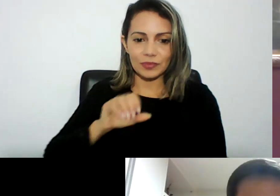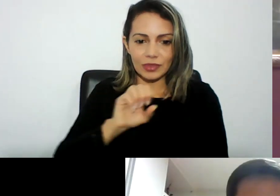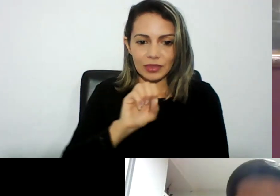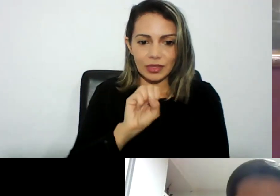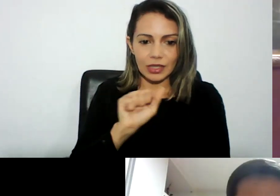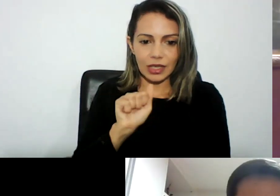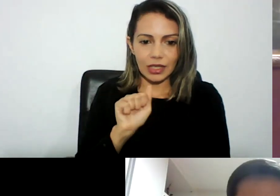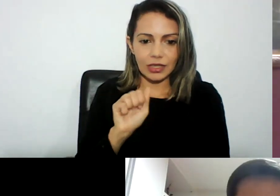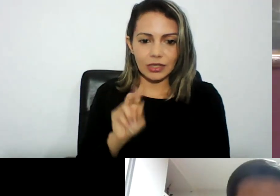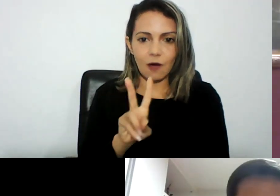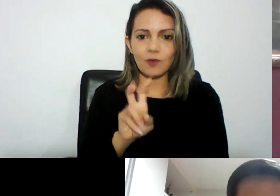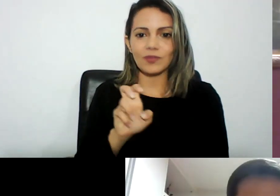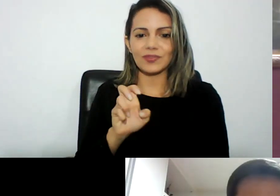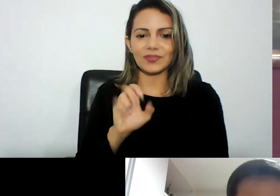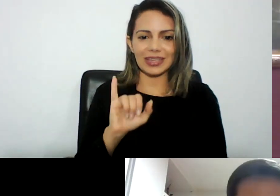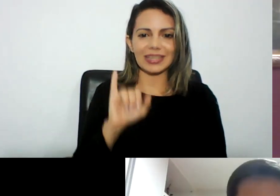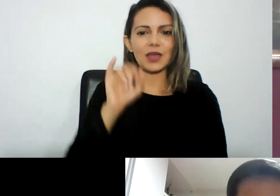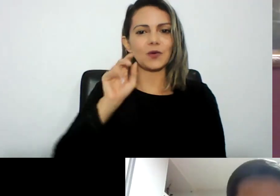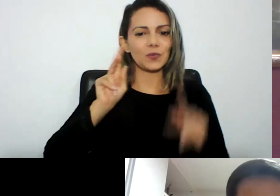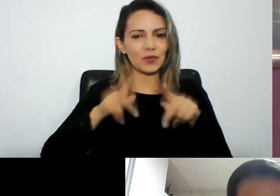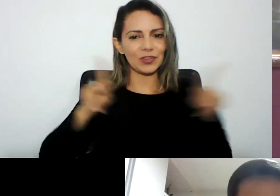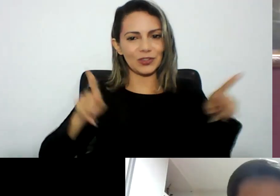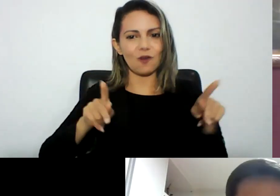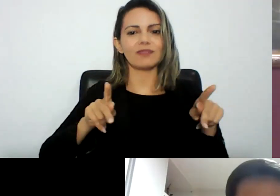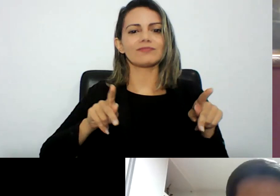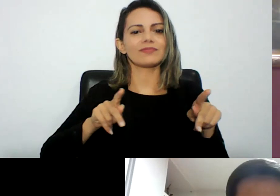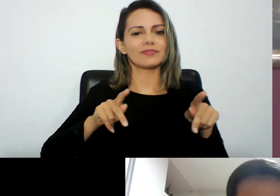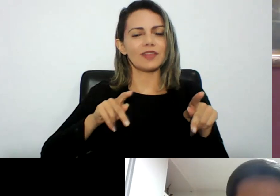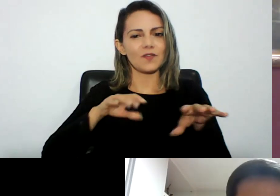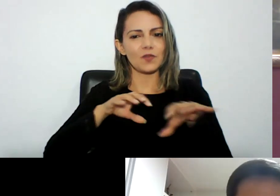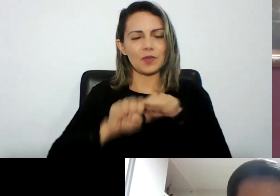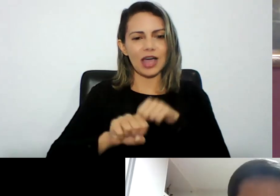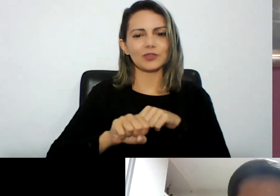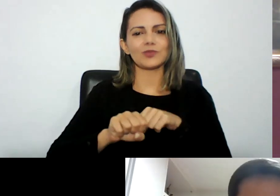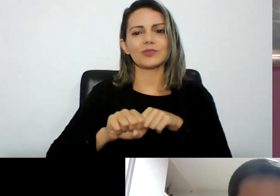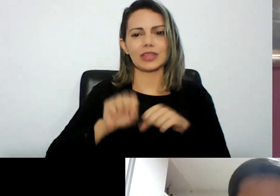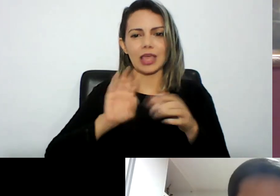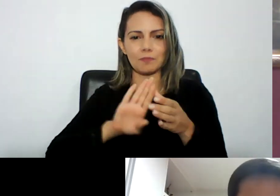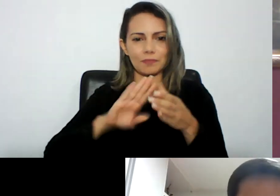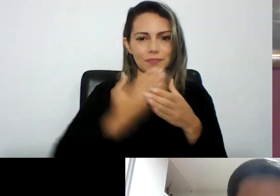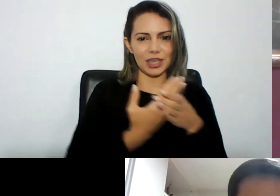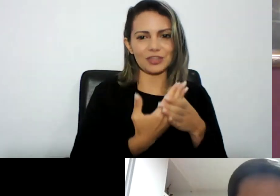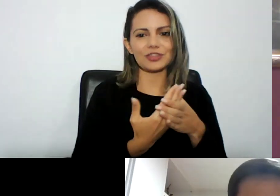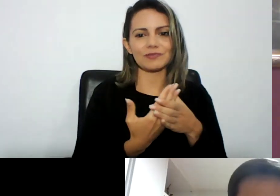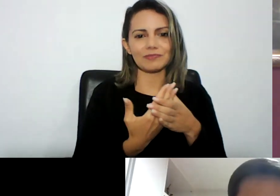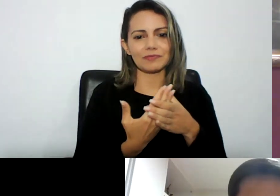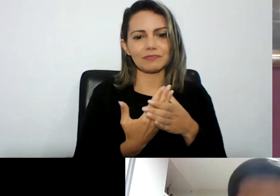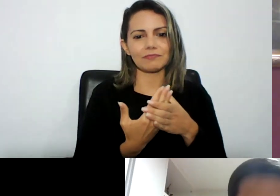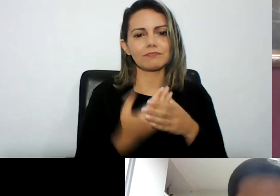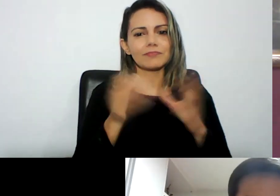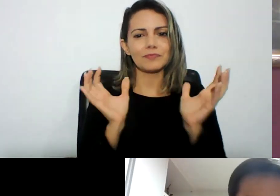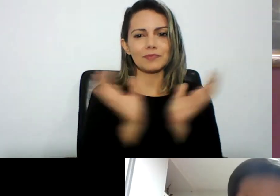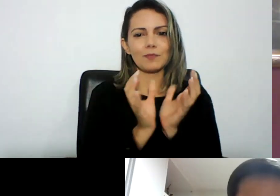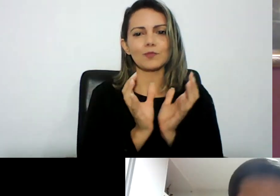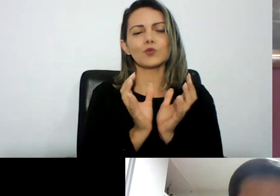1999 professor licenciado de direito processual penal da Emerge da Amperge membro do grupo de